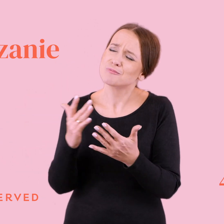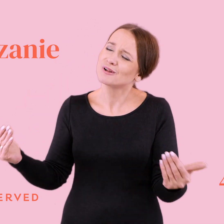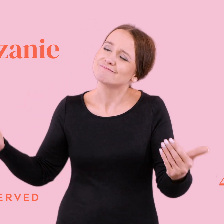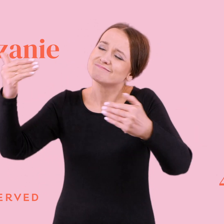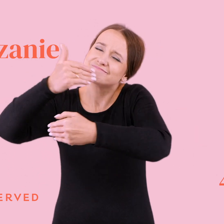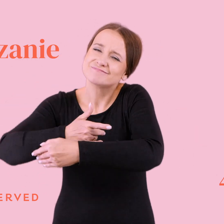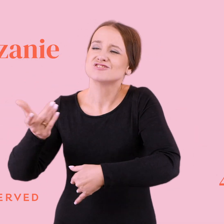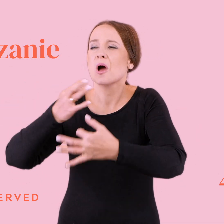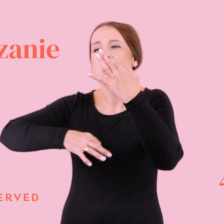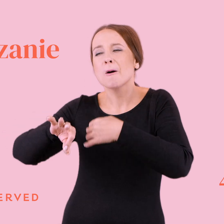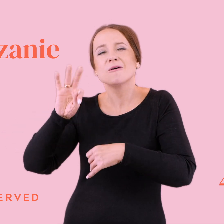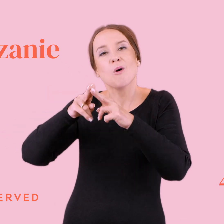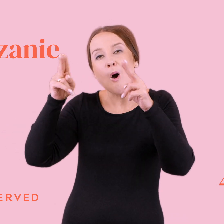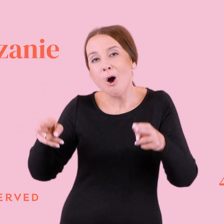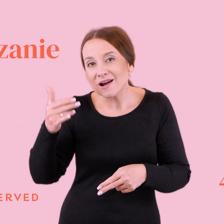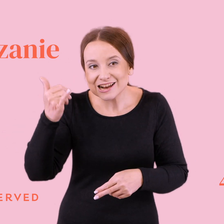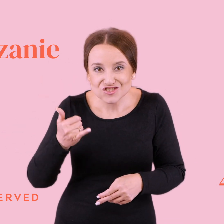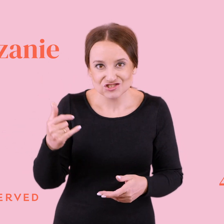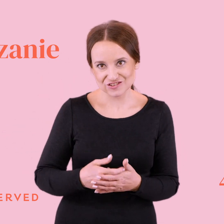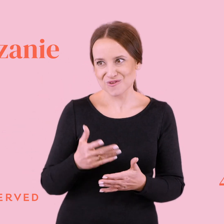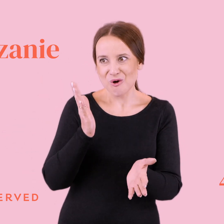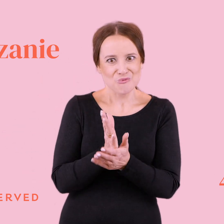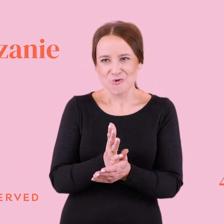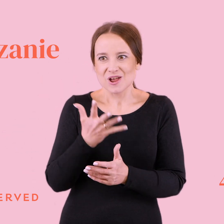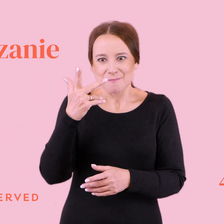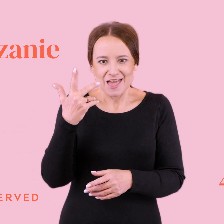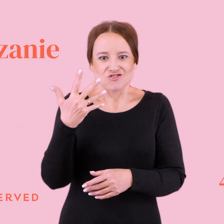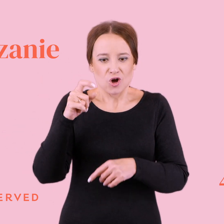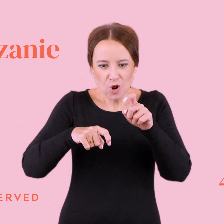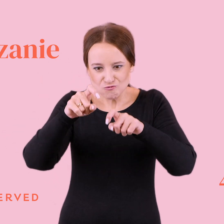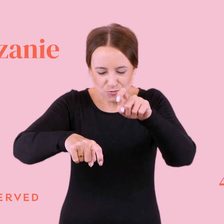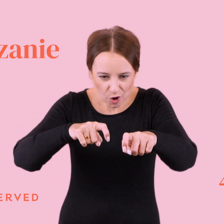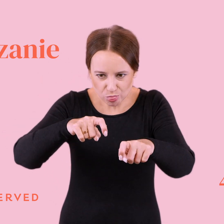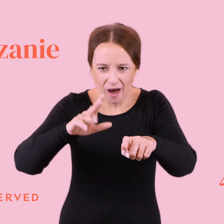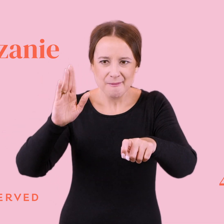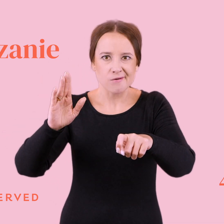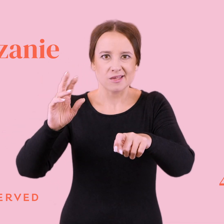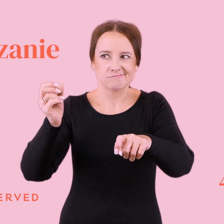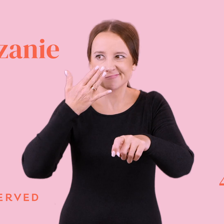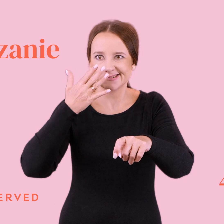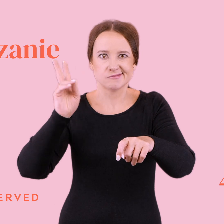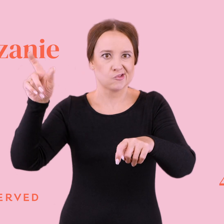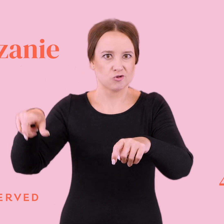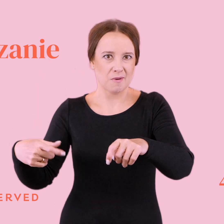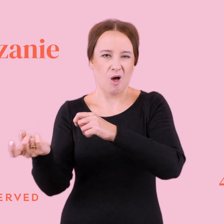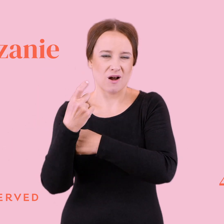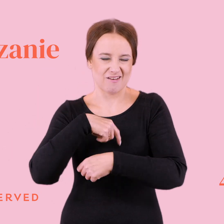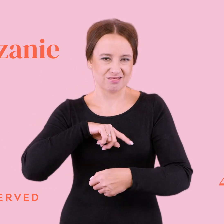że już nam ktoś opowiedział o swoim dzieciństwie. I już w ogóle, no pięć kroków do przodu zrobiliśmy. I później znowu ten ktoś nas olewa. A my już wybieramy w ogóle oczywiście w